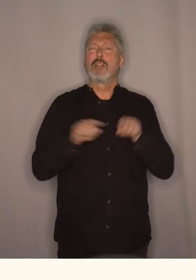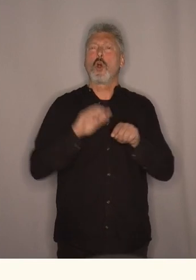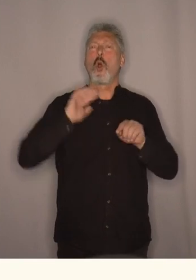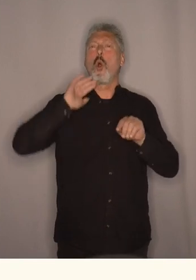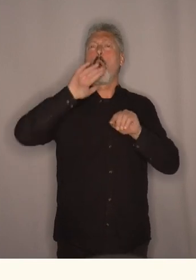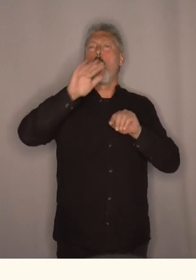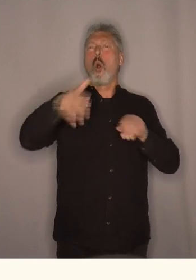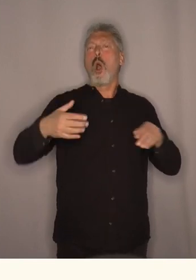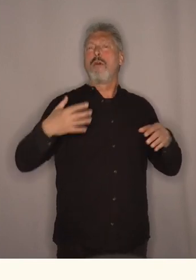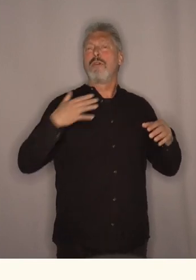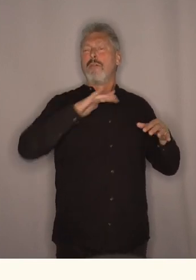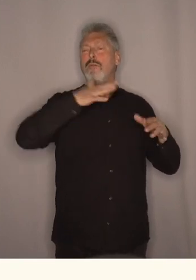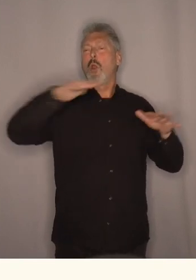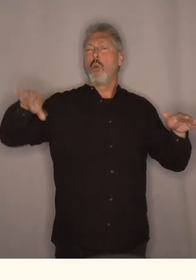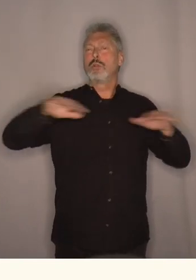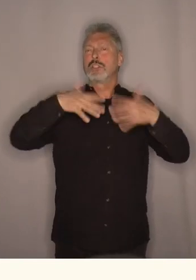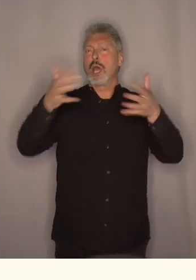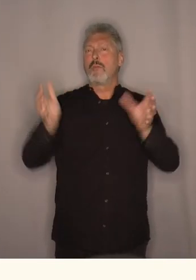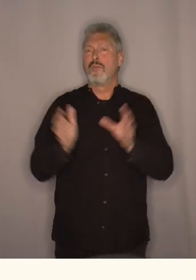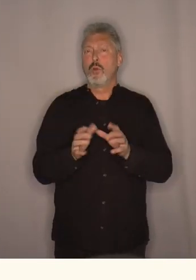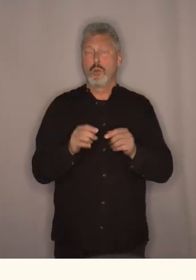er faktisk en ganske stor påkjenning.